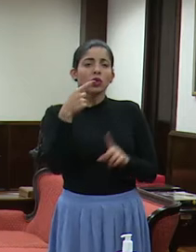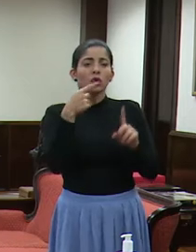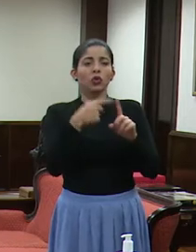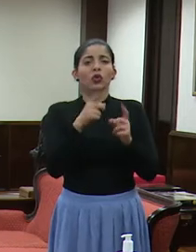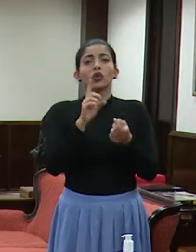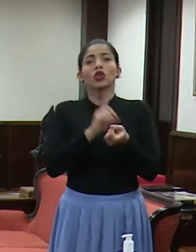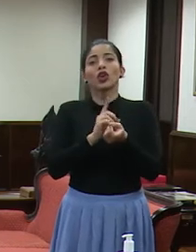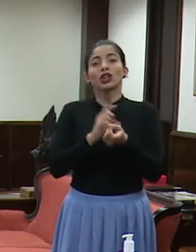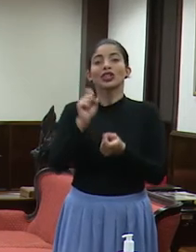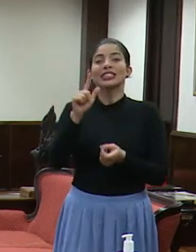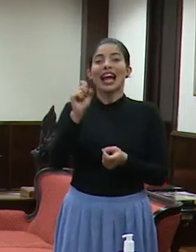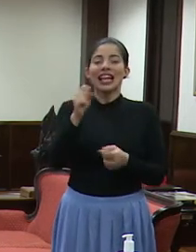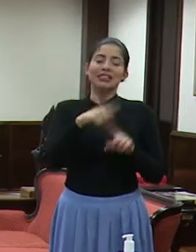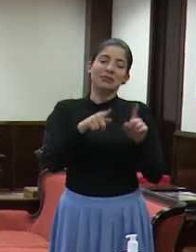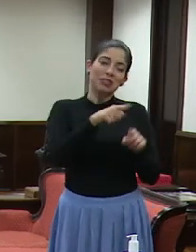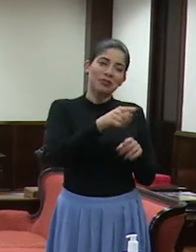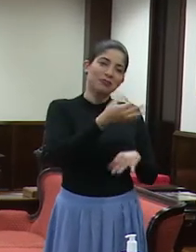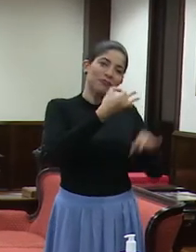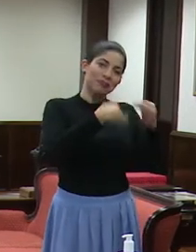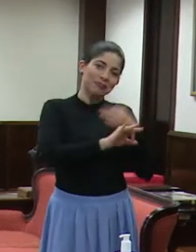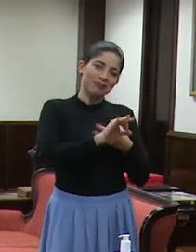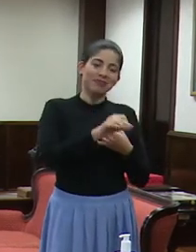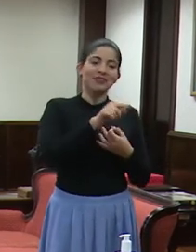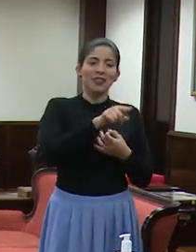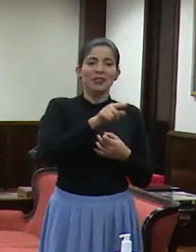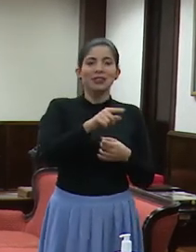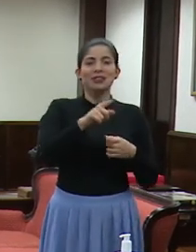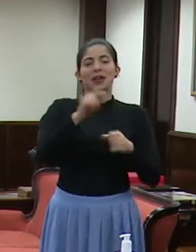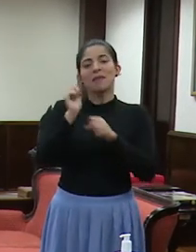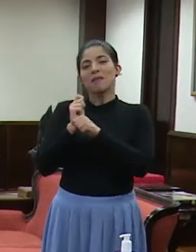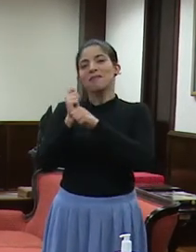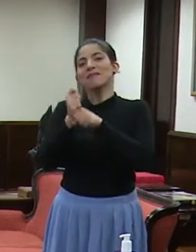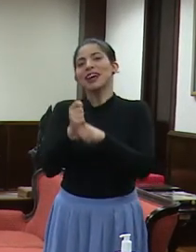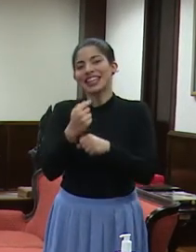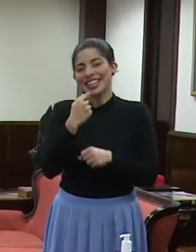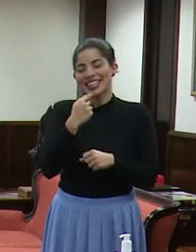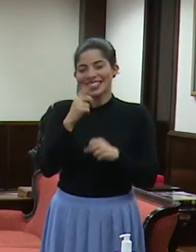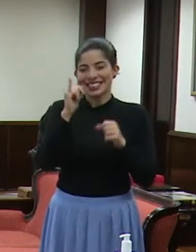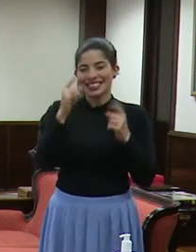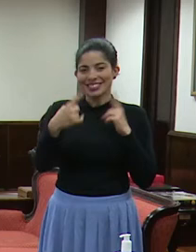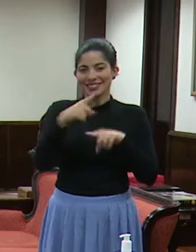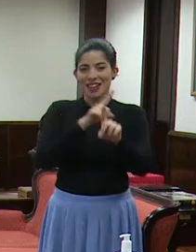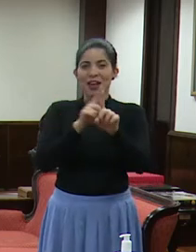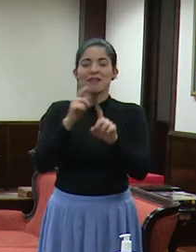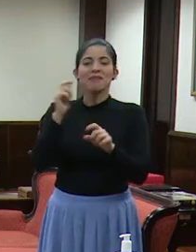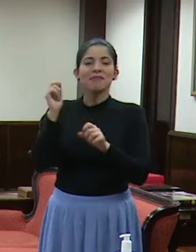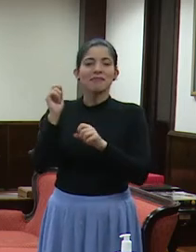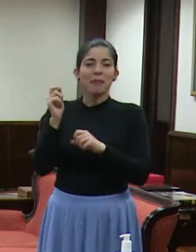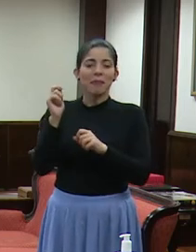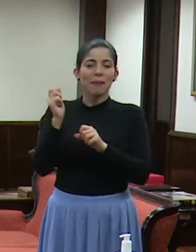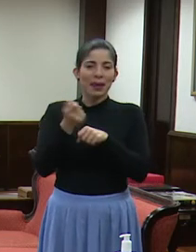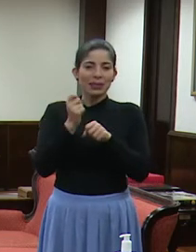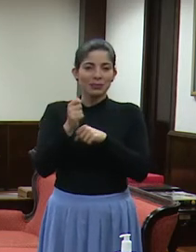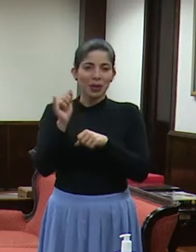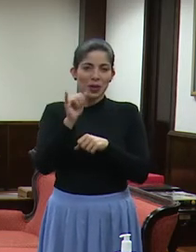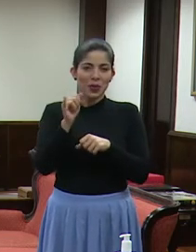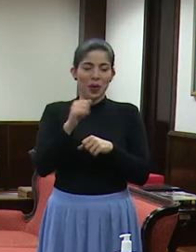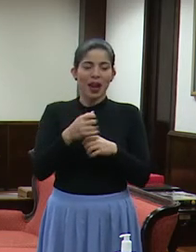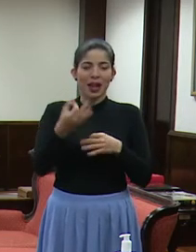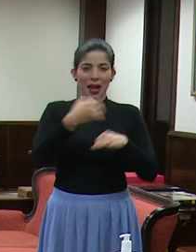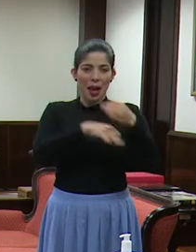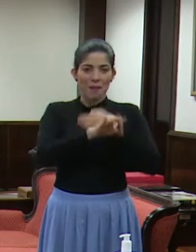Salas, pero bueno, Dr. Marín, usted está, usted entra a la caja de bateo, como dicen en el béisbol. podría